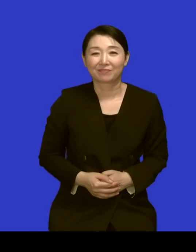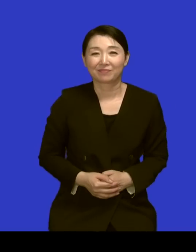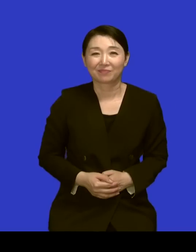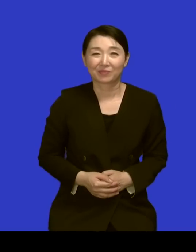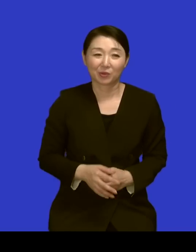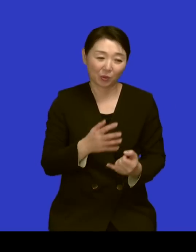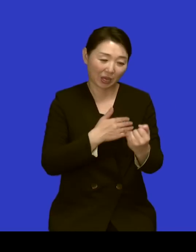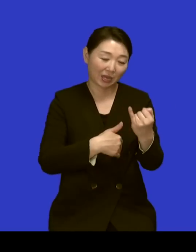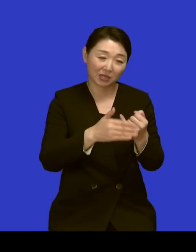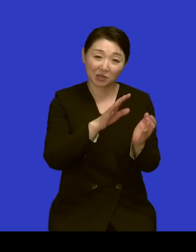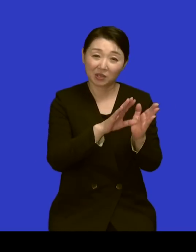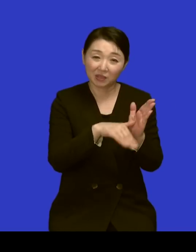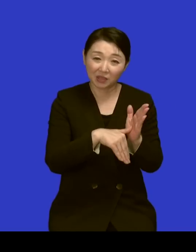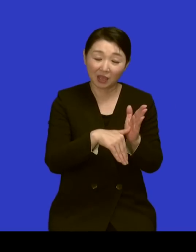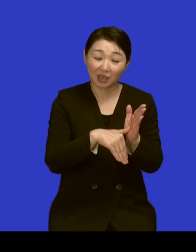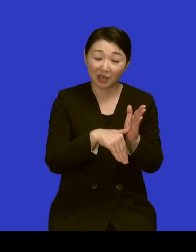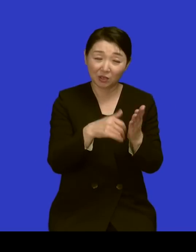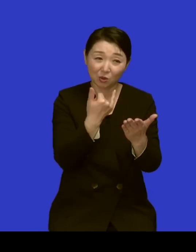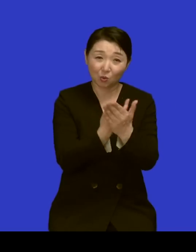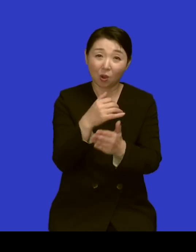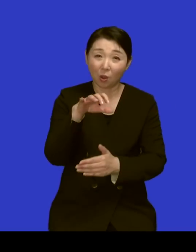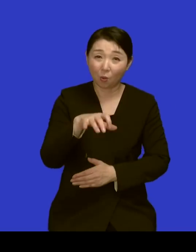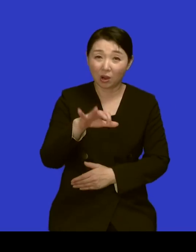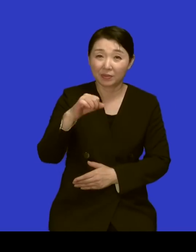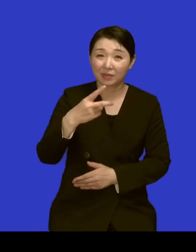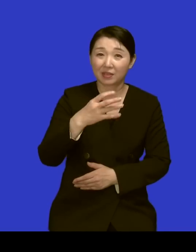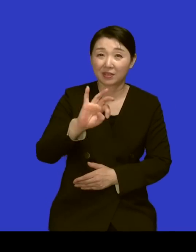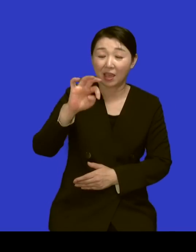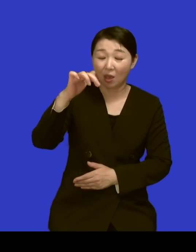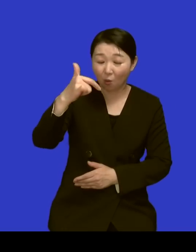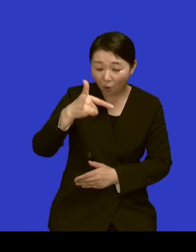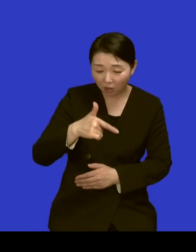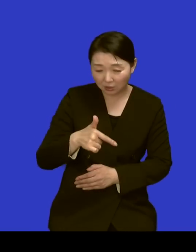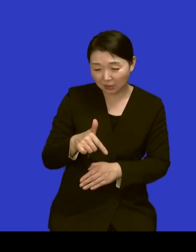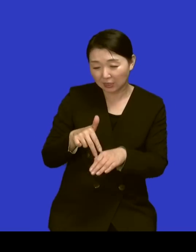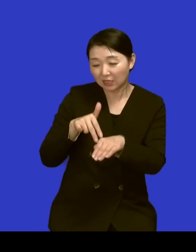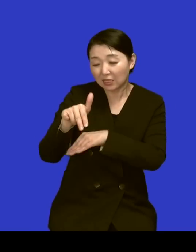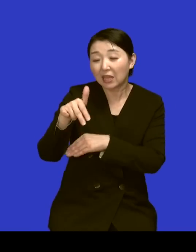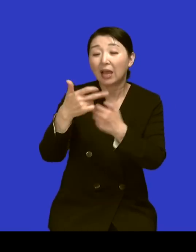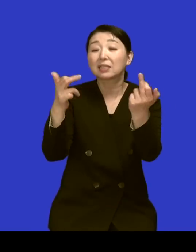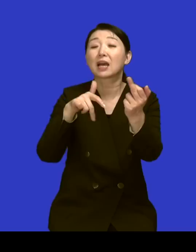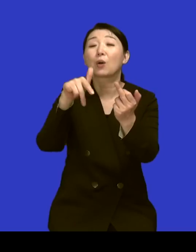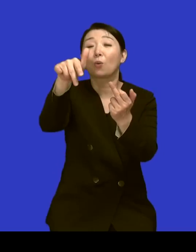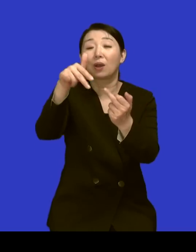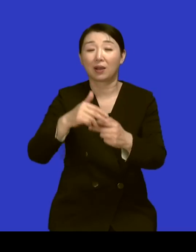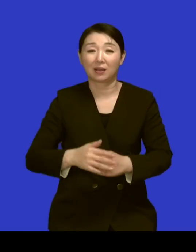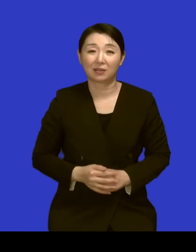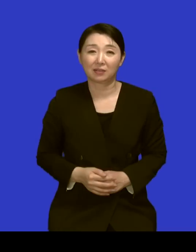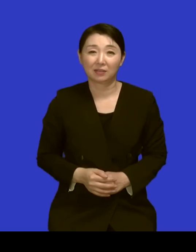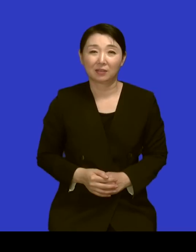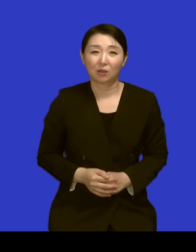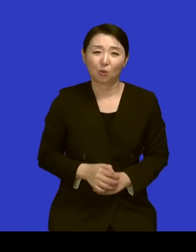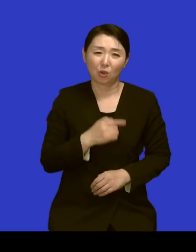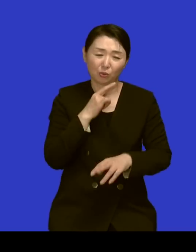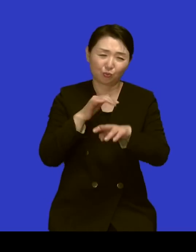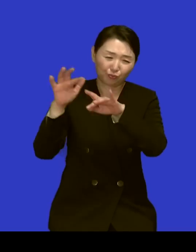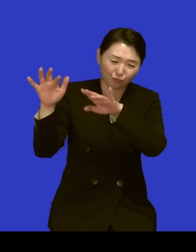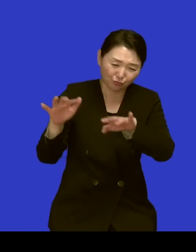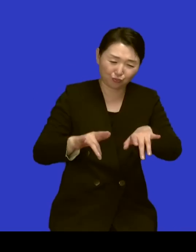그 등대원을 거쳐서 그 산으로 올라가게 돼 있어요 네 근데 하루는 너무 폭설이 많이 와가지고 그냥